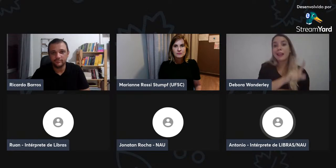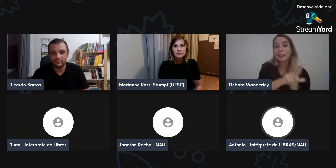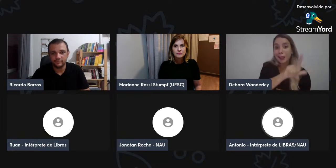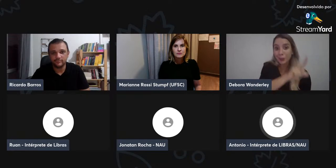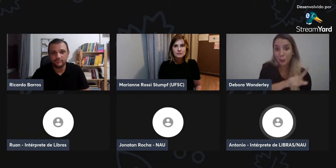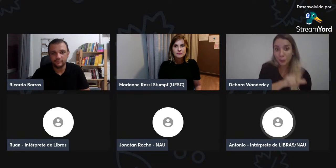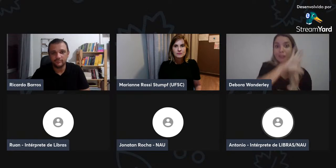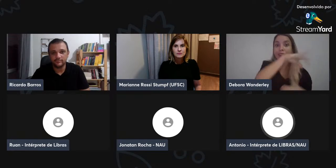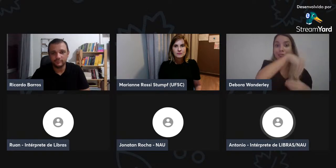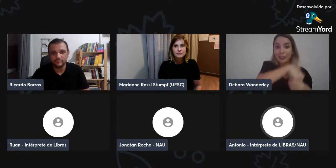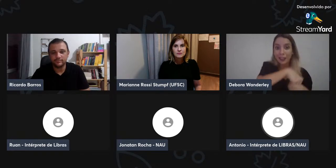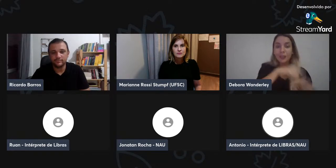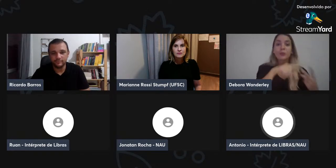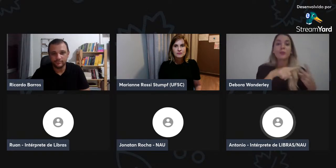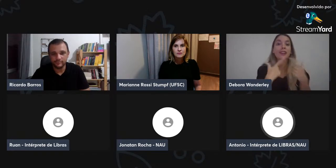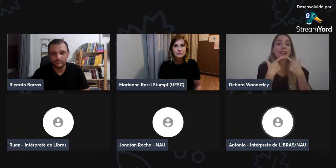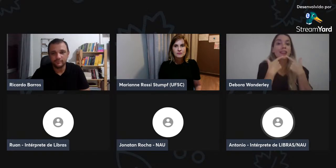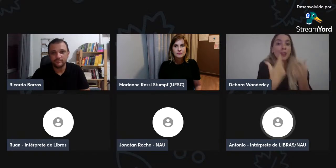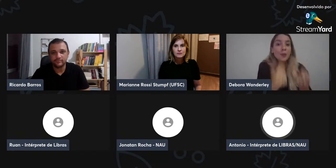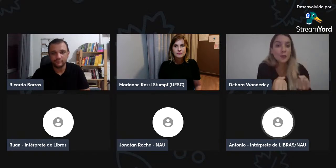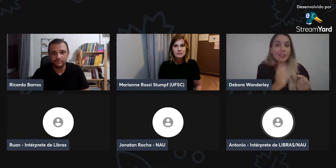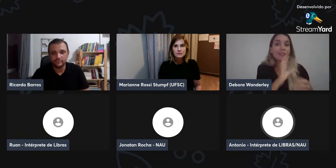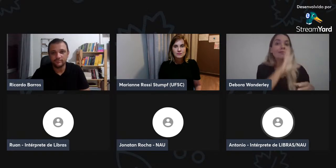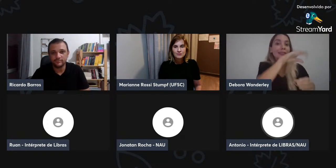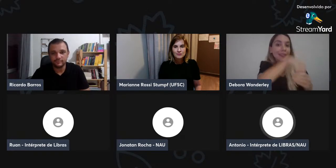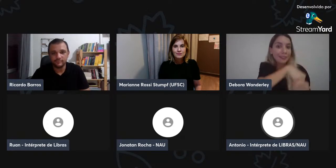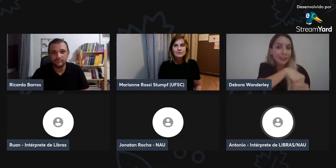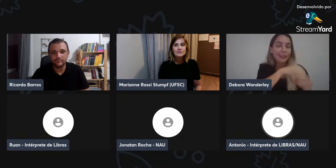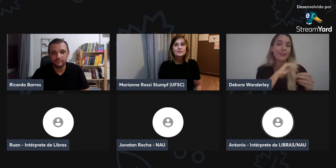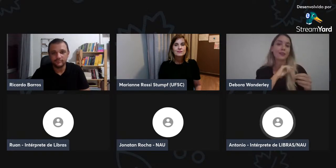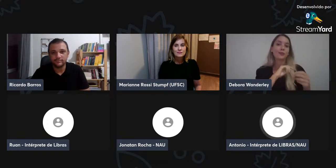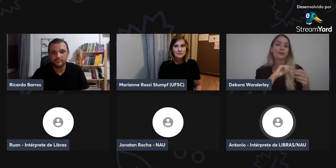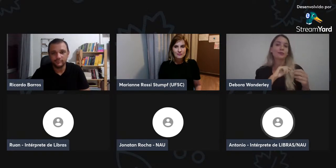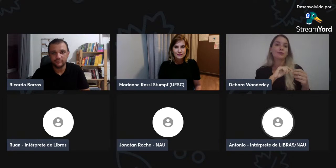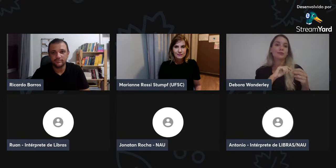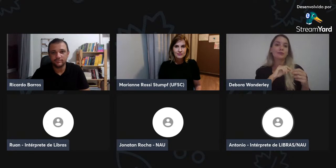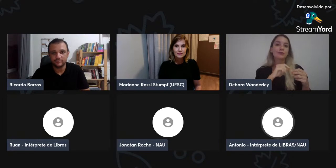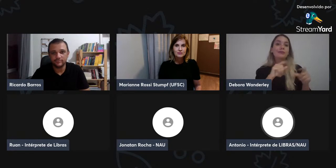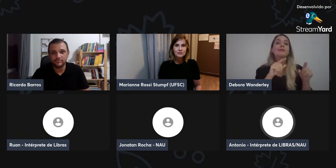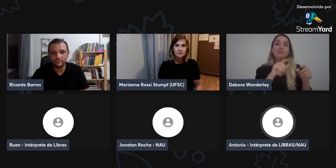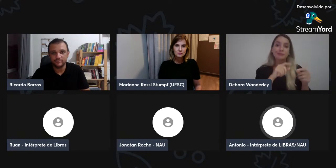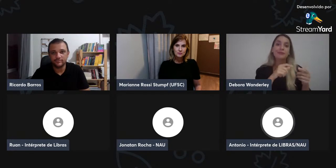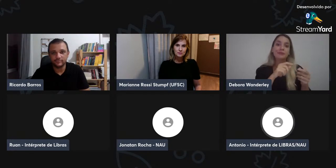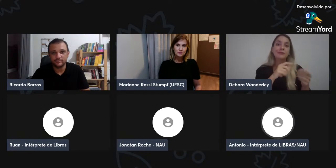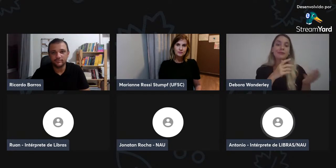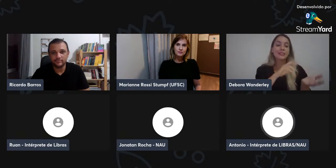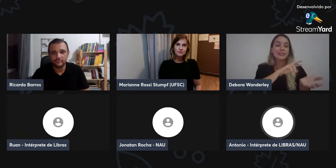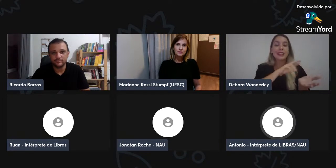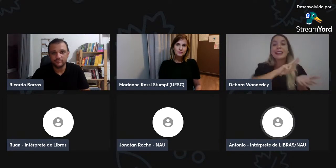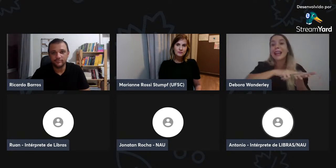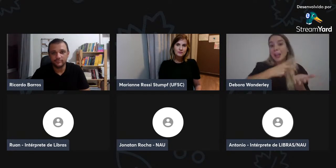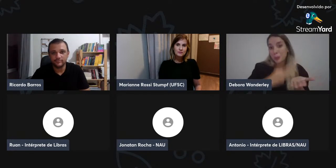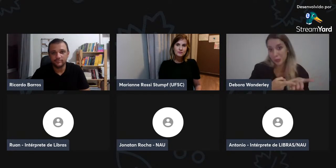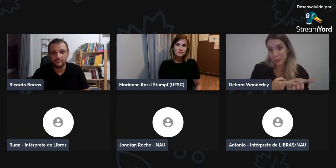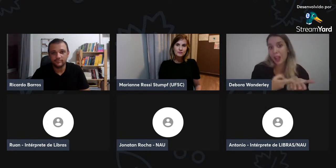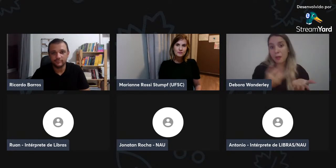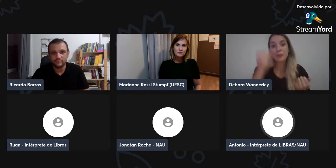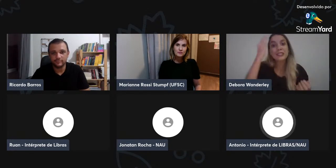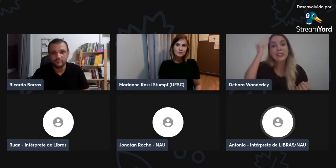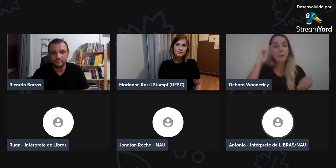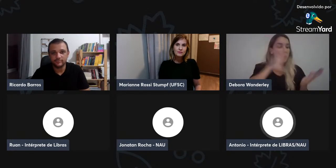recursos tecnológicos, assim, para se utilizar verdadeiramente a tecnologia através do campo linguístico.